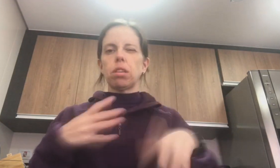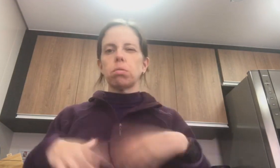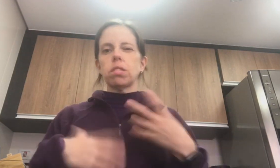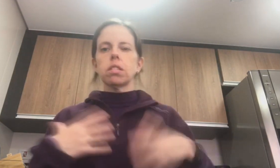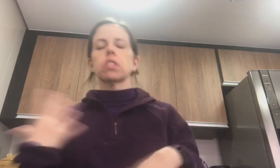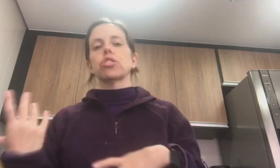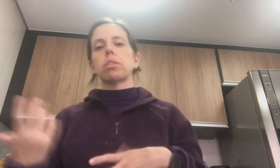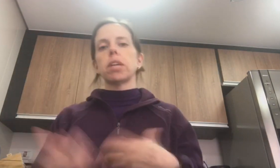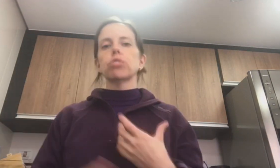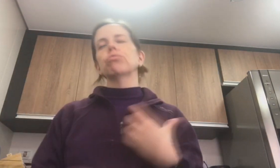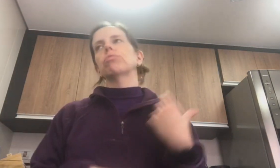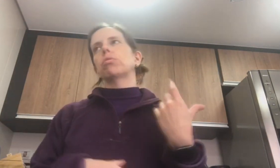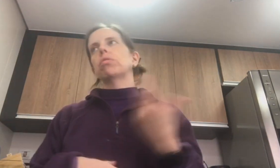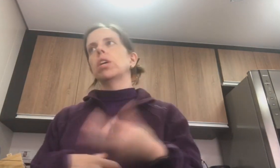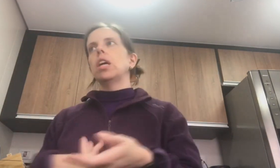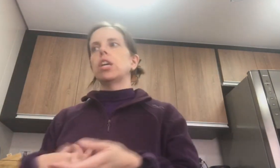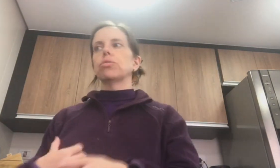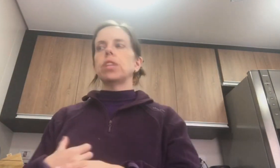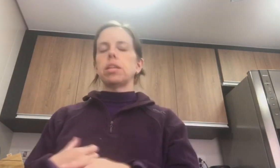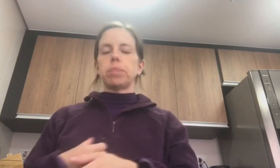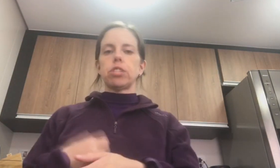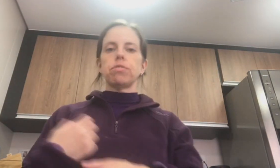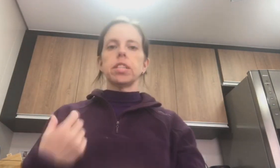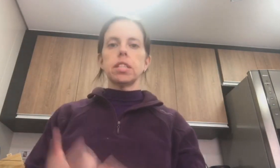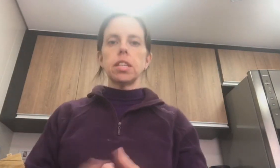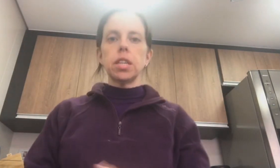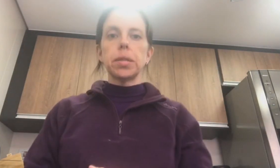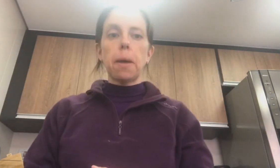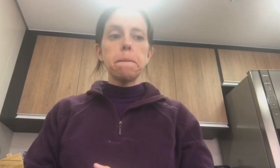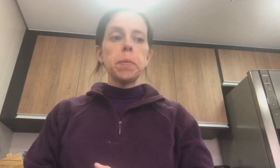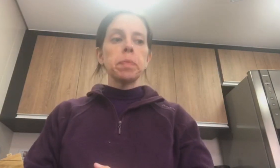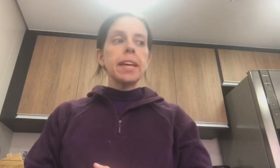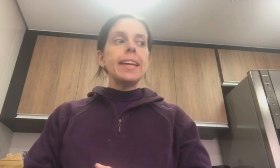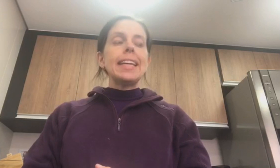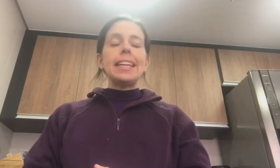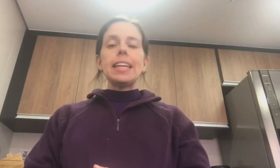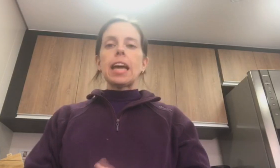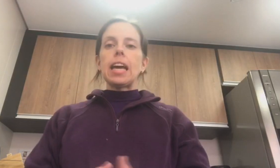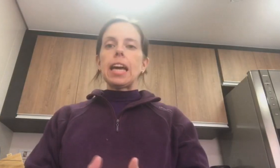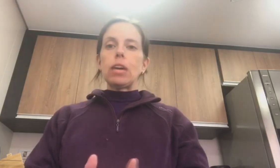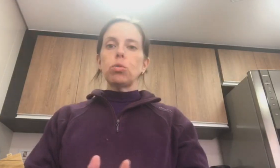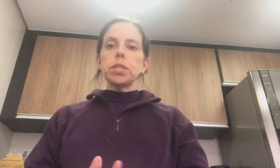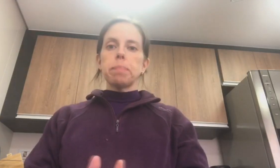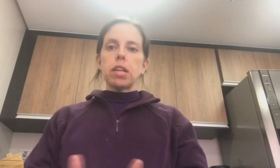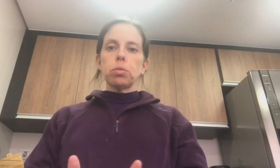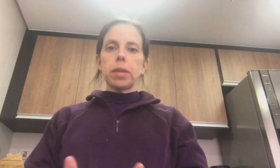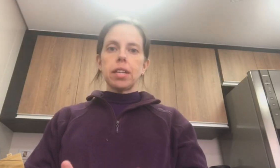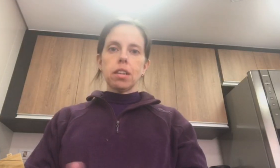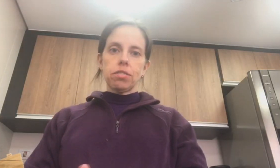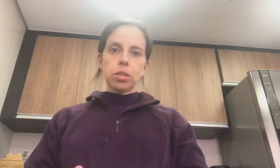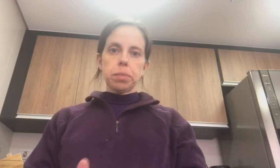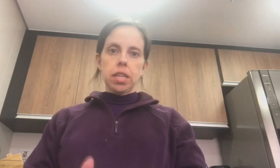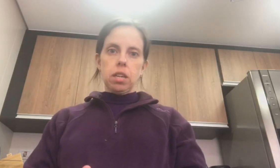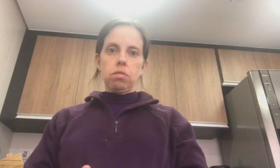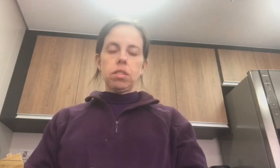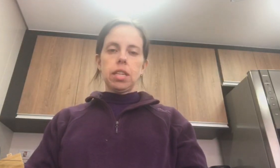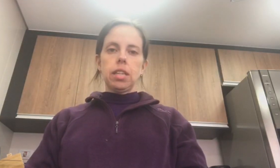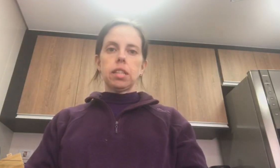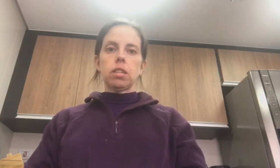algumas vezes que a gente trabalha junto. eu ajudo ele na prática financeira e tal. E o espaço pra ele tava ficando pequeno. Então,